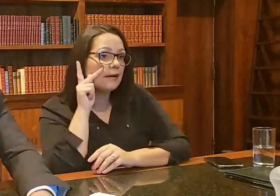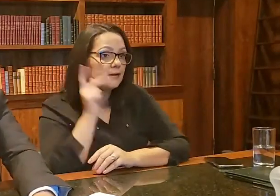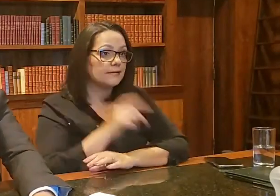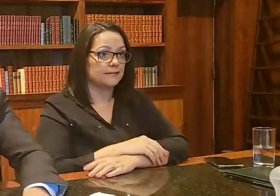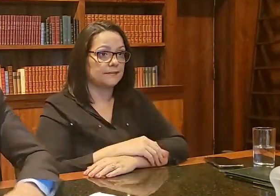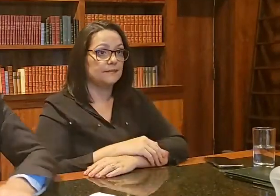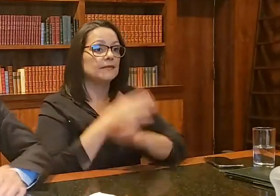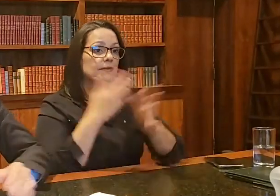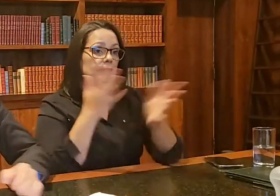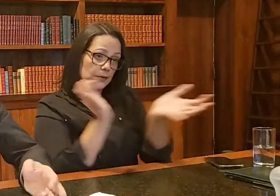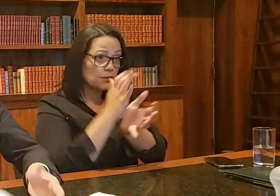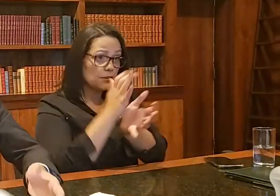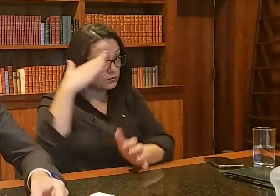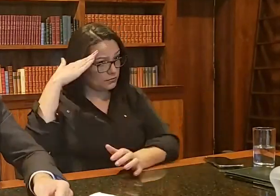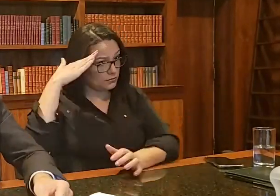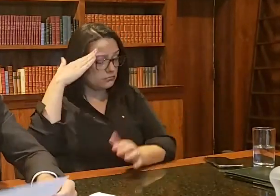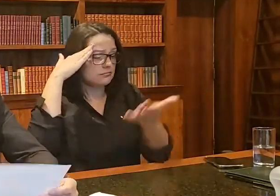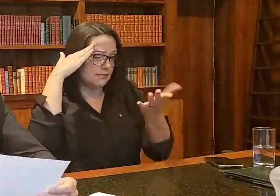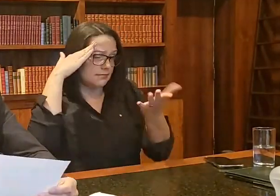trabalhando.